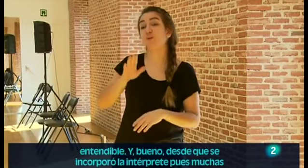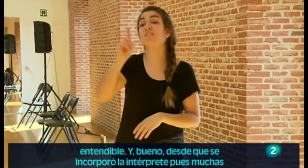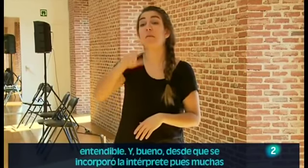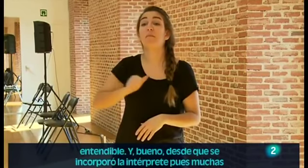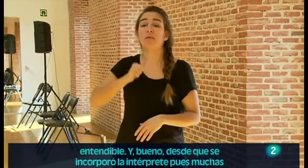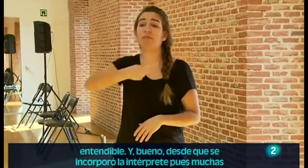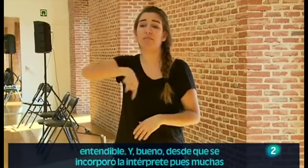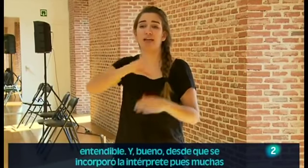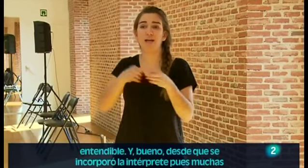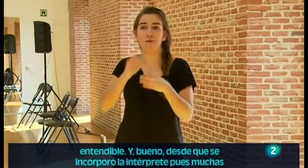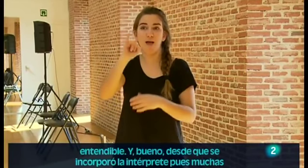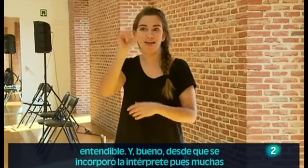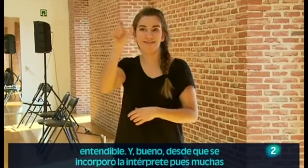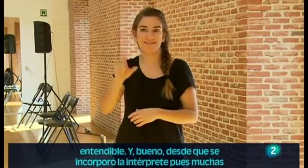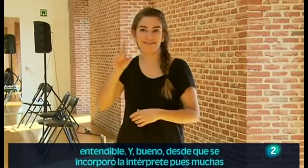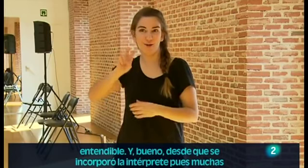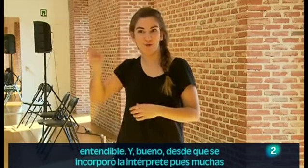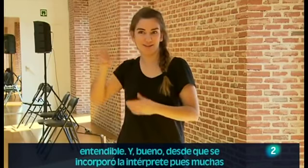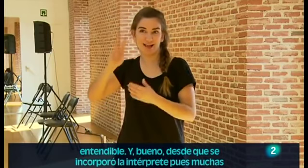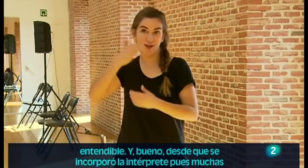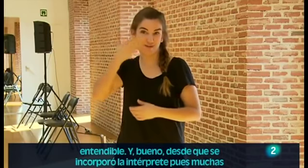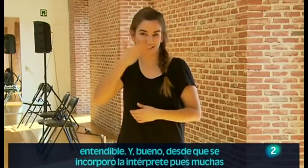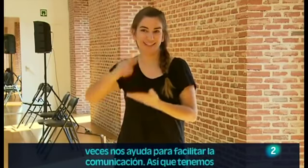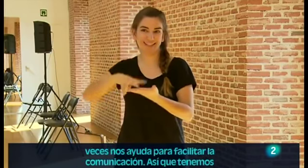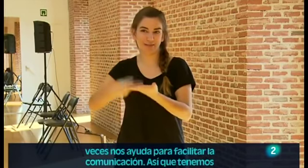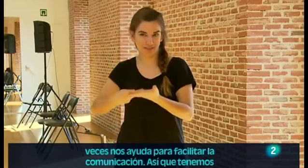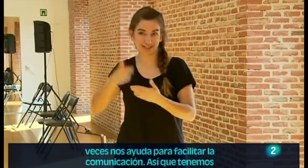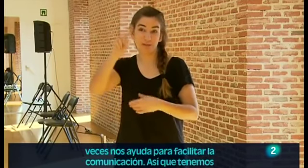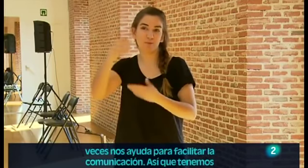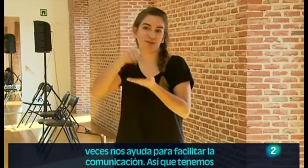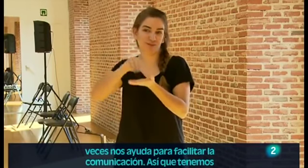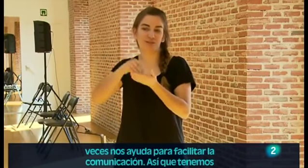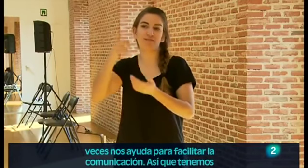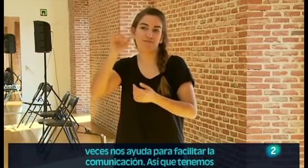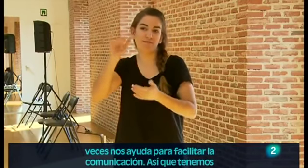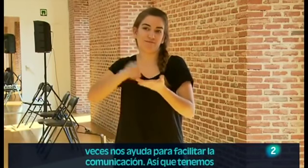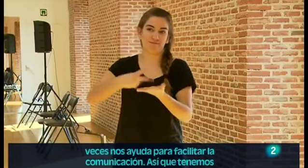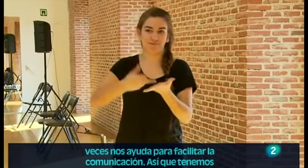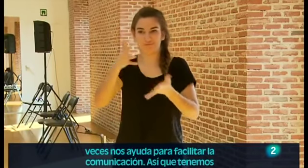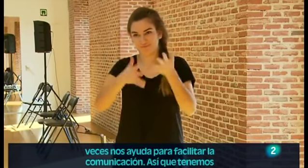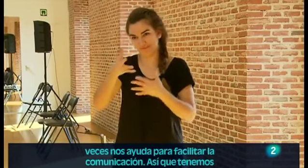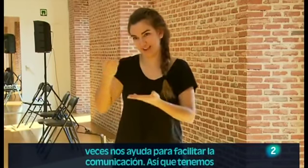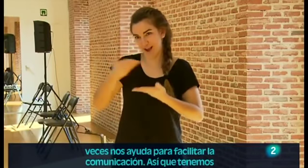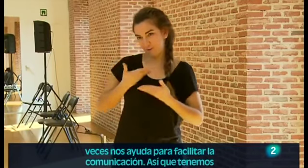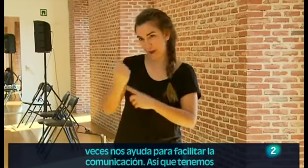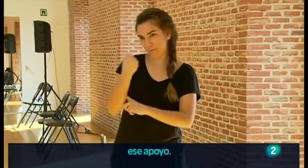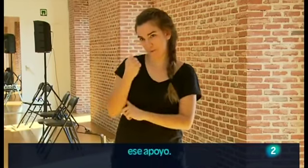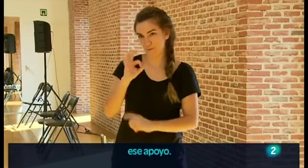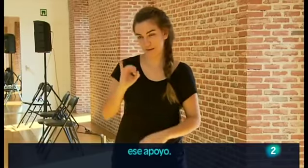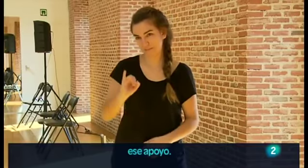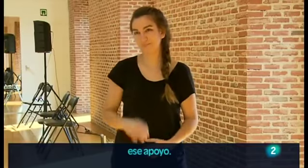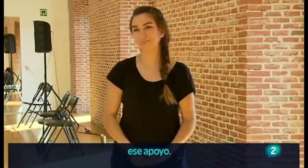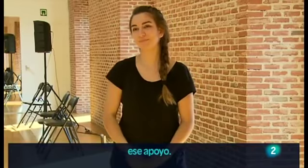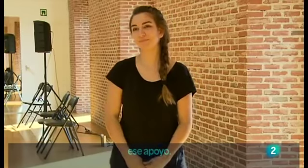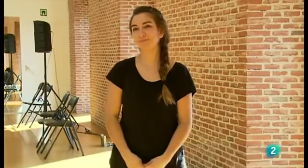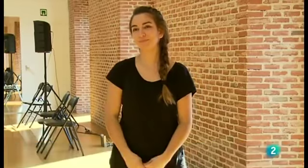entendible. Y bueno, desde que se incorporó la intérprete, pues muchas veces nos ayuda para facilitar la comunicación. Así que tenemos ese